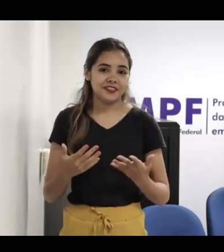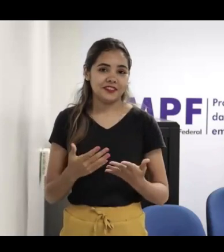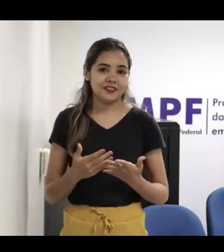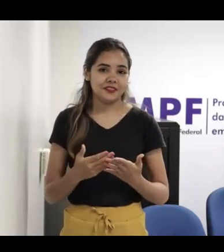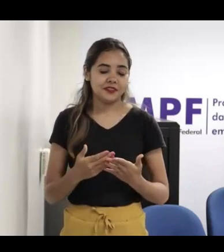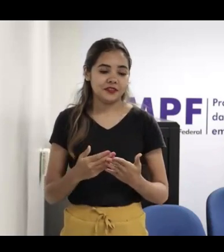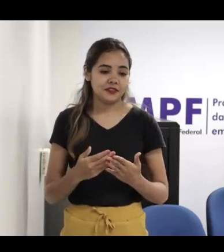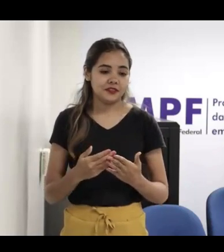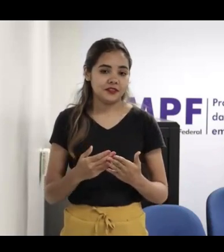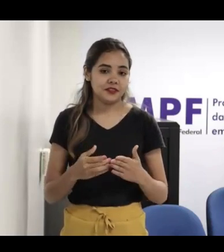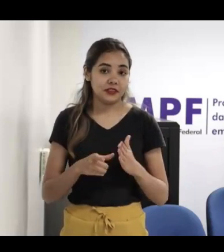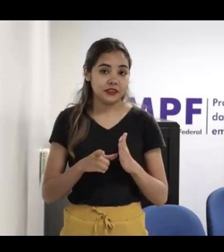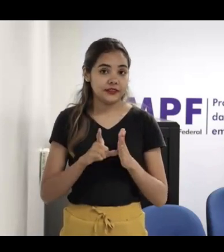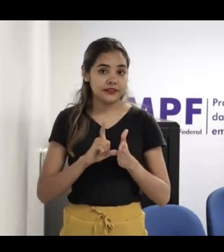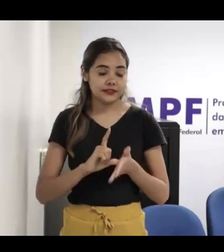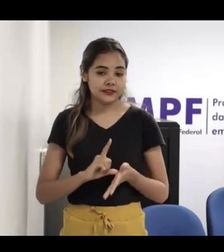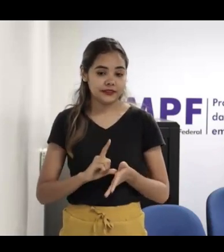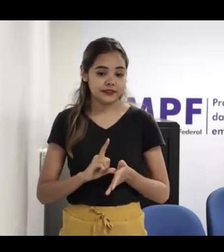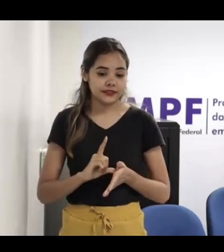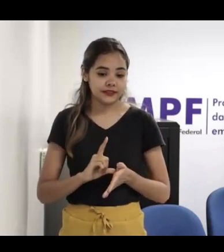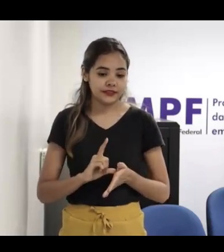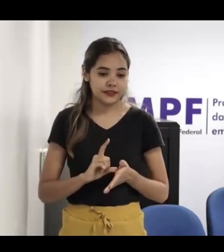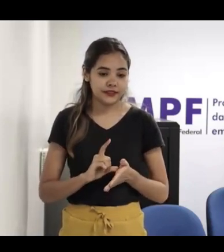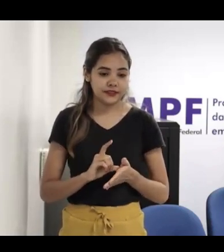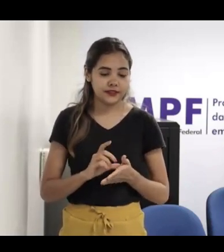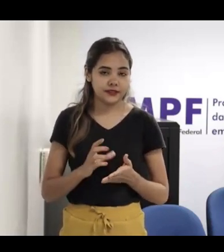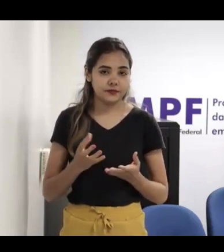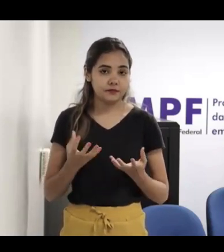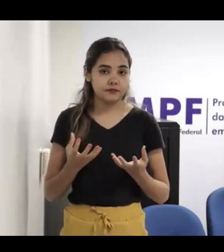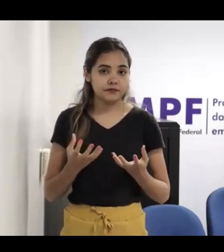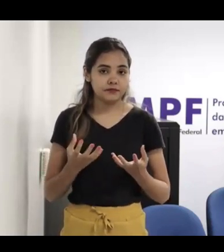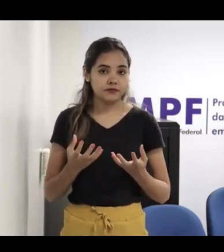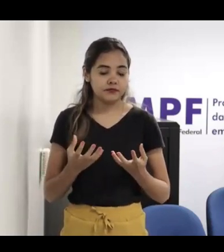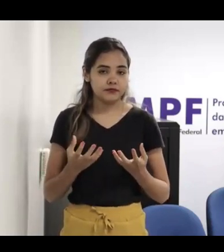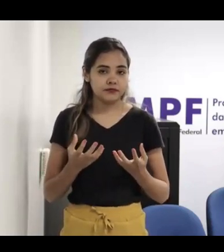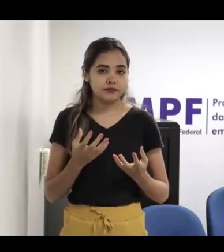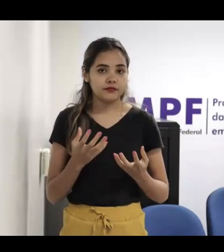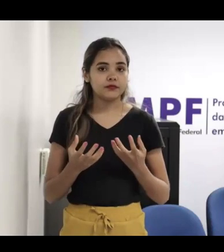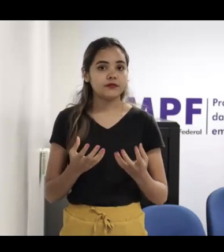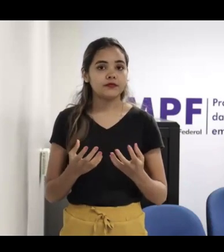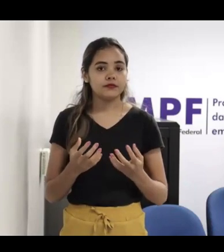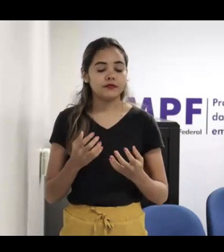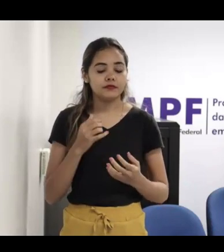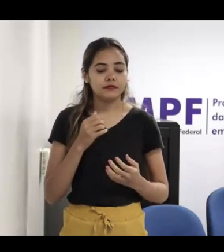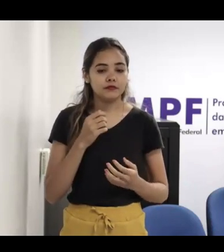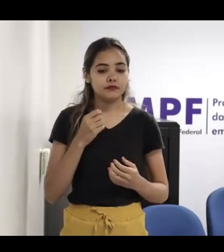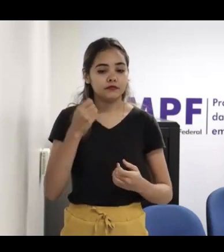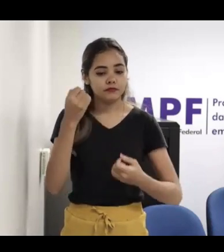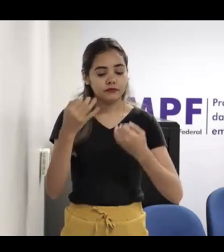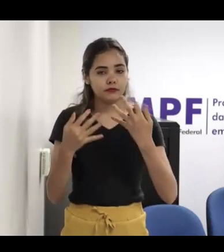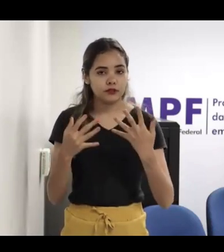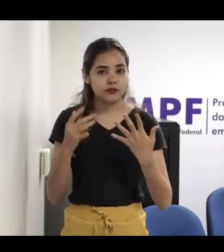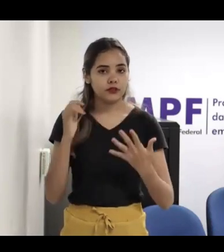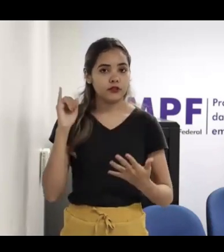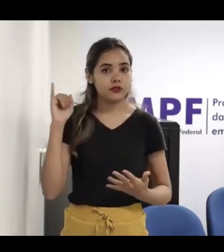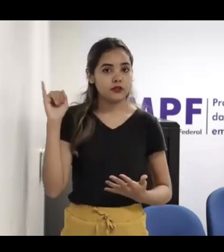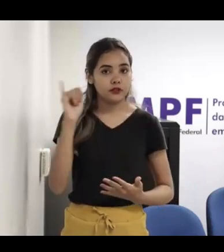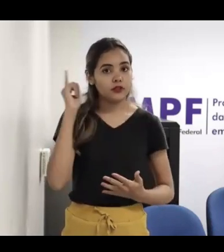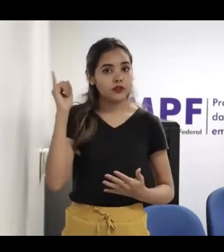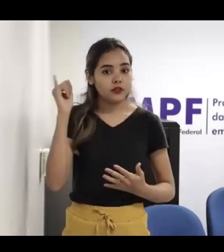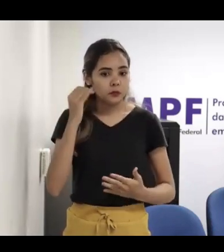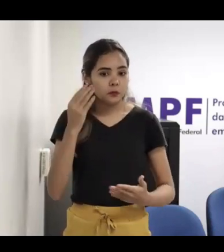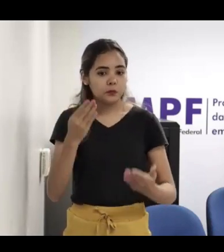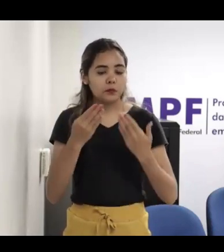antes de começar, eu gostaria de dizer também que é importante essa discussão, esse ciclo de diálogos,